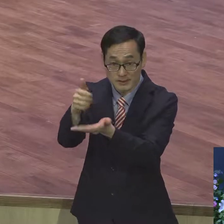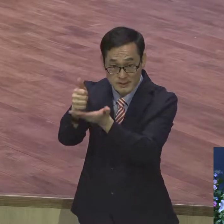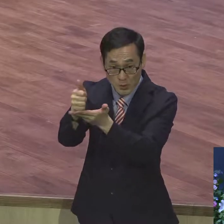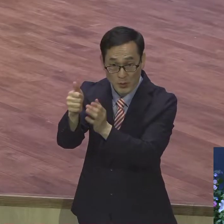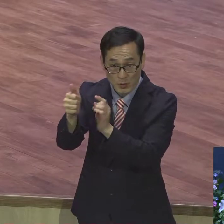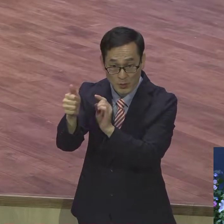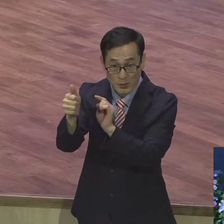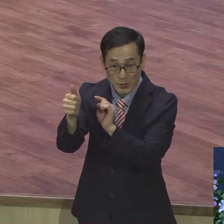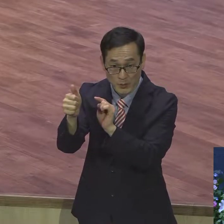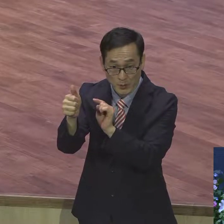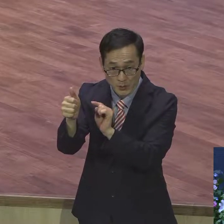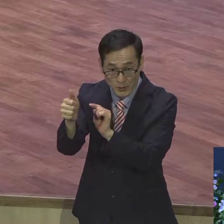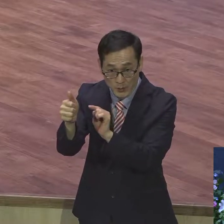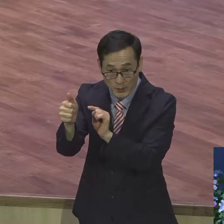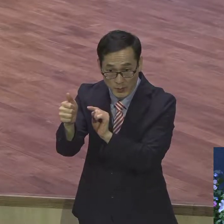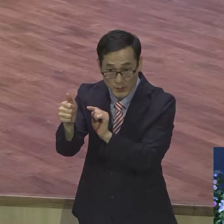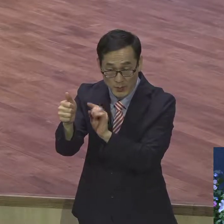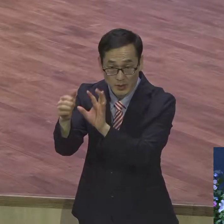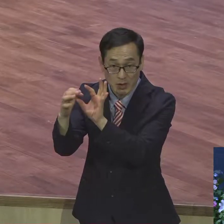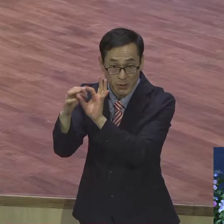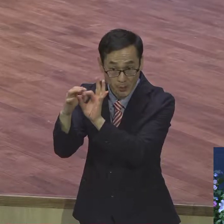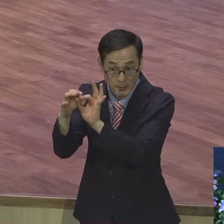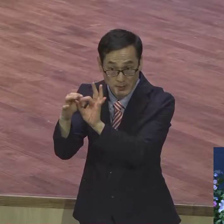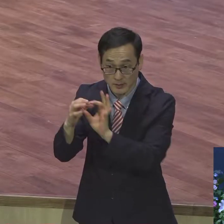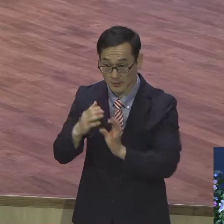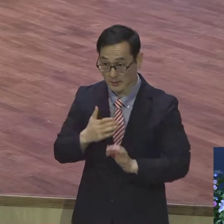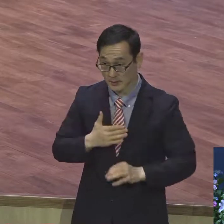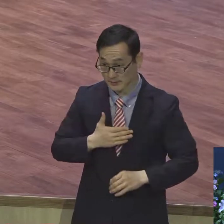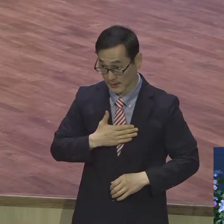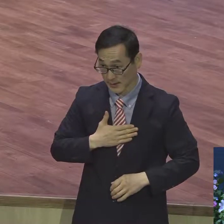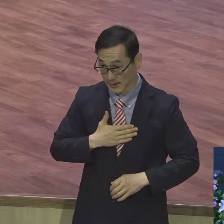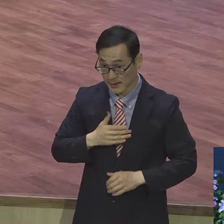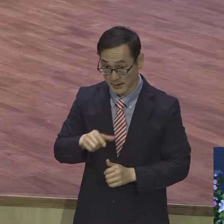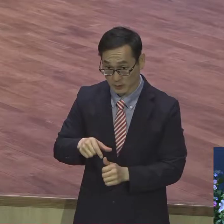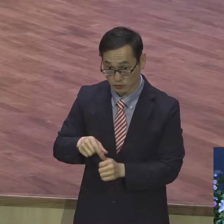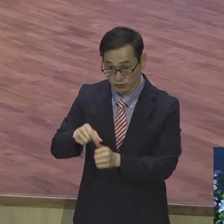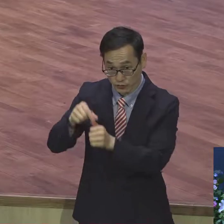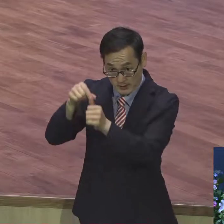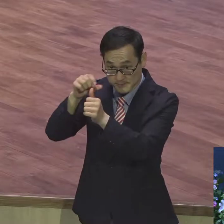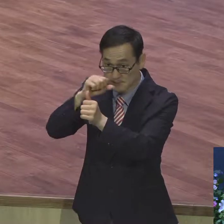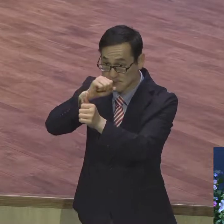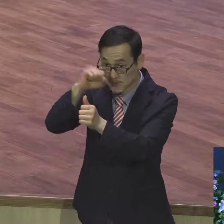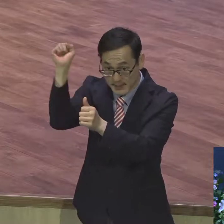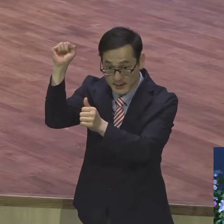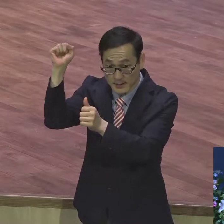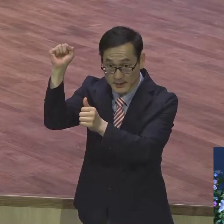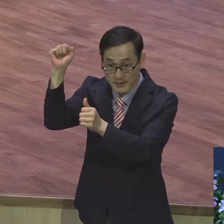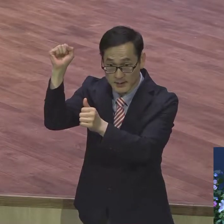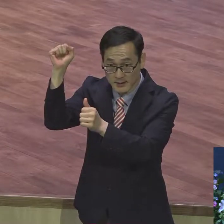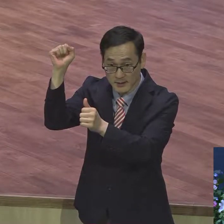통해서 내가 구원받아 어려운 자가 됐는데 이 어이자를 보면